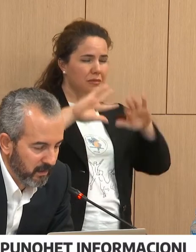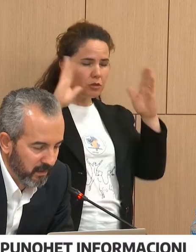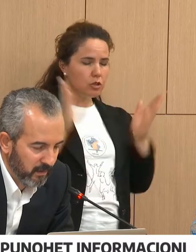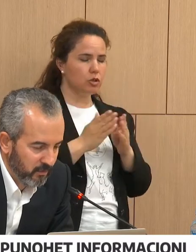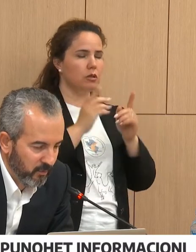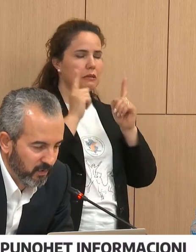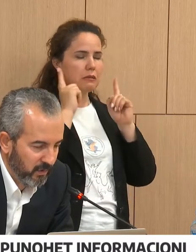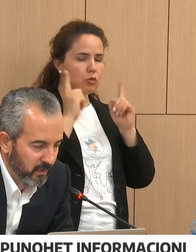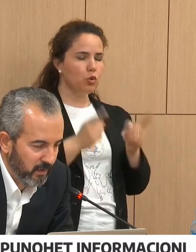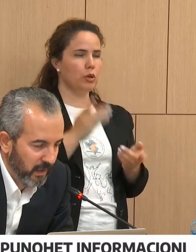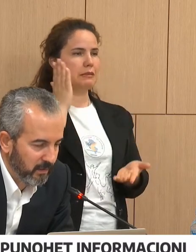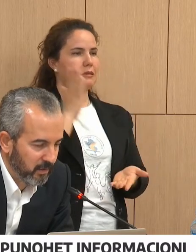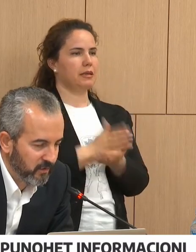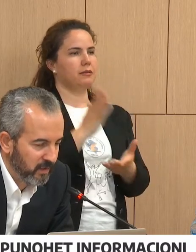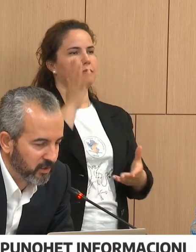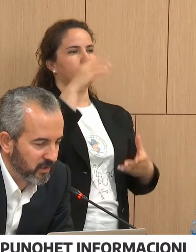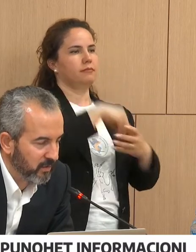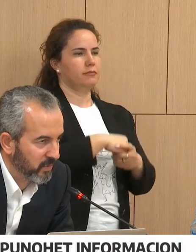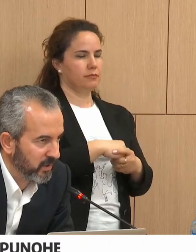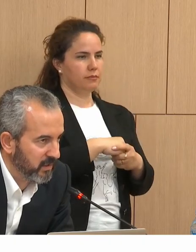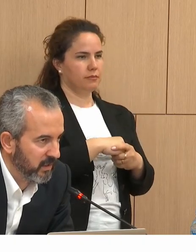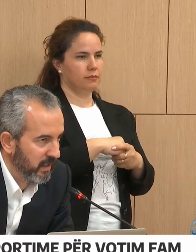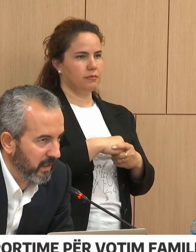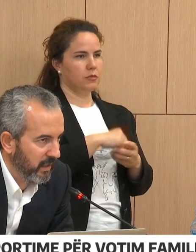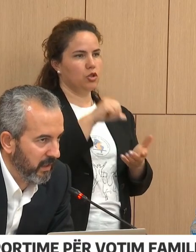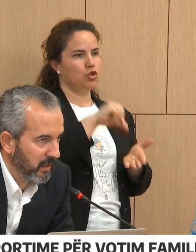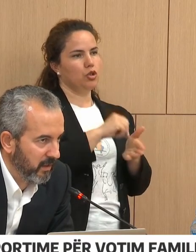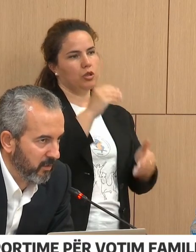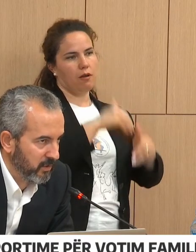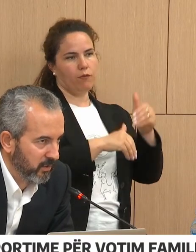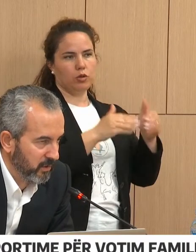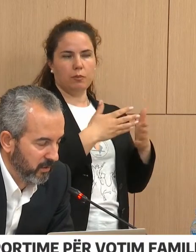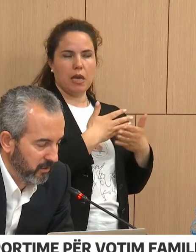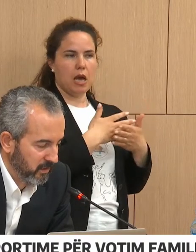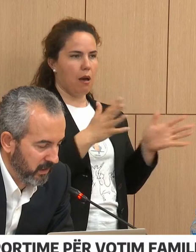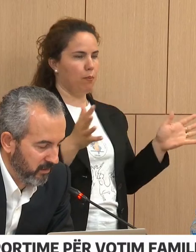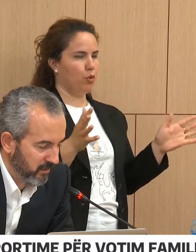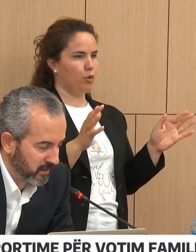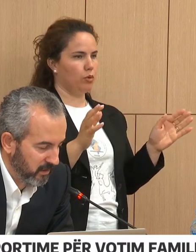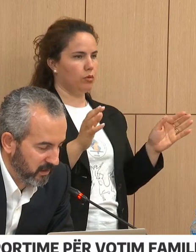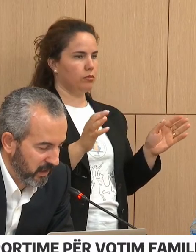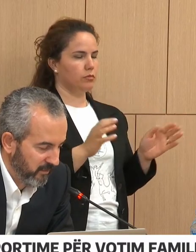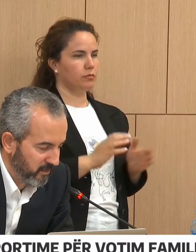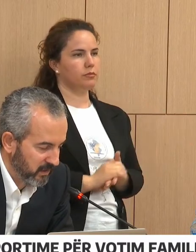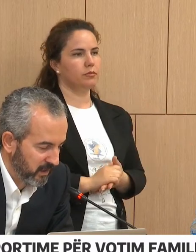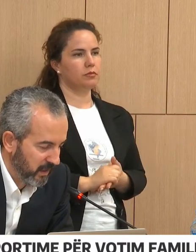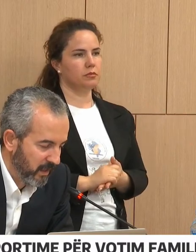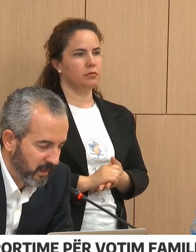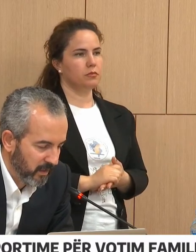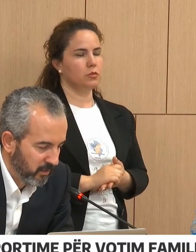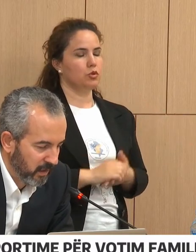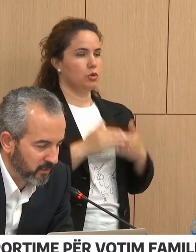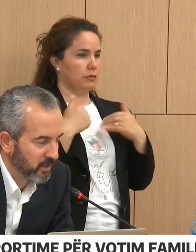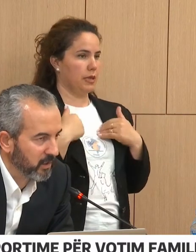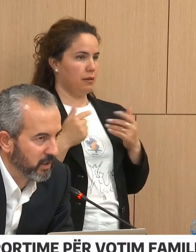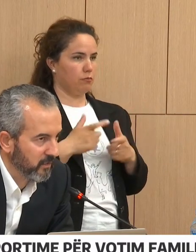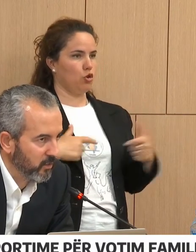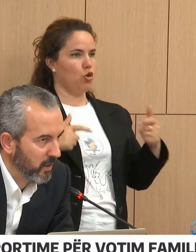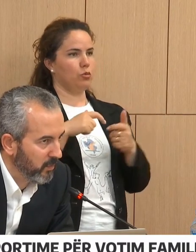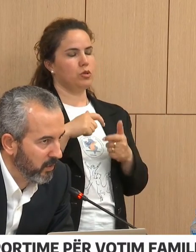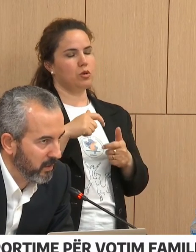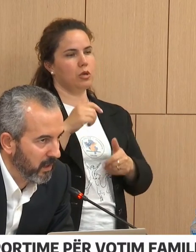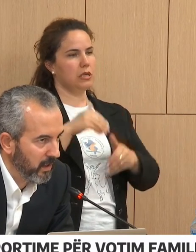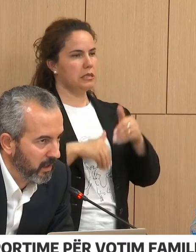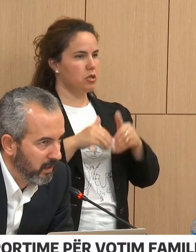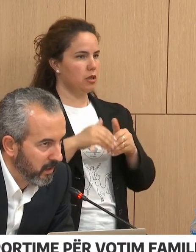këtu për atët që arshë përgjësi e komisioni qendror të zgjedeve, pasi kjo tashmësht e